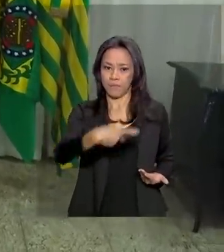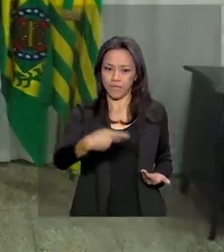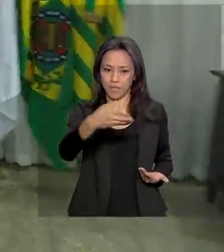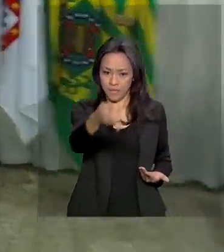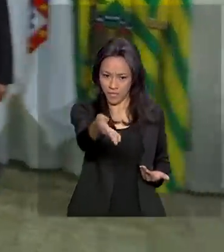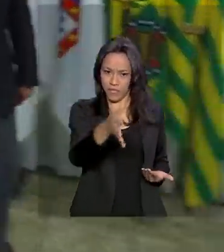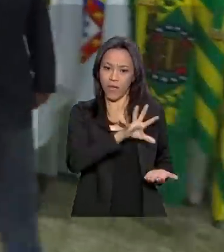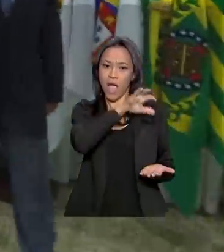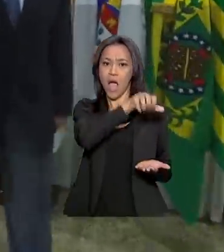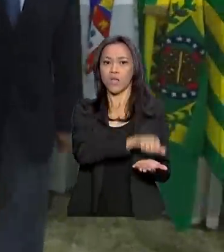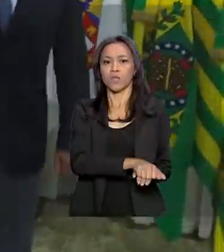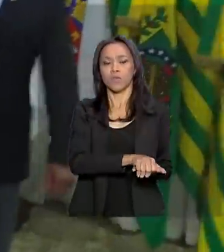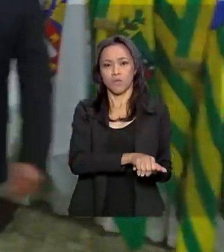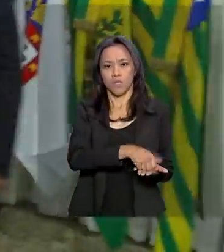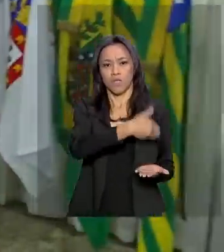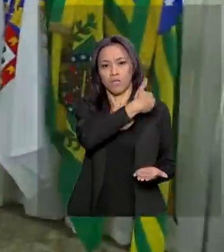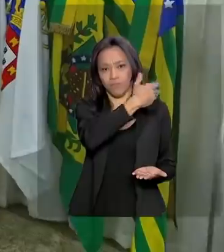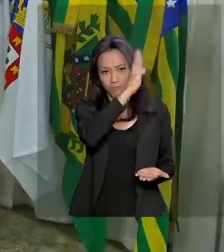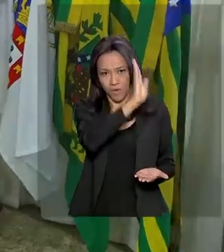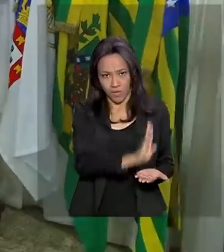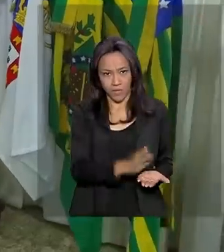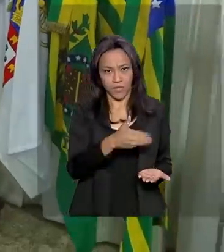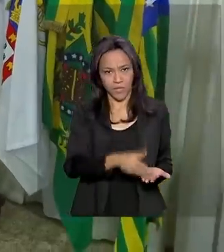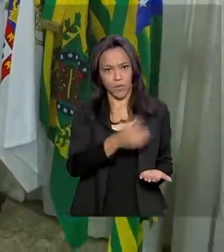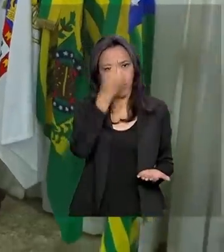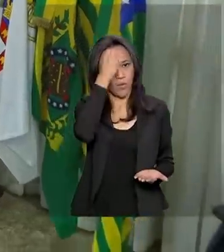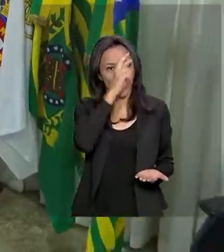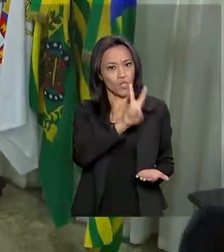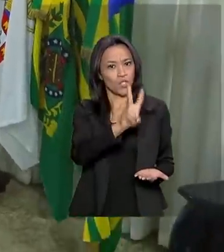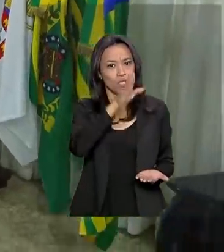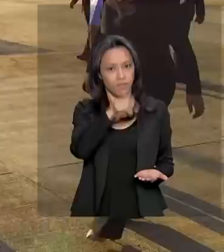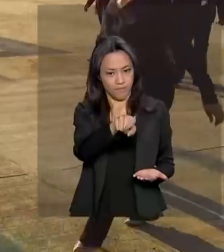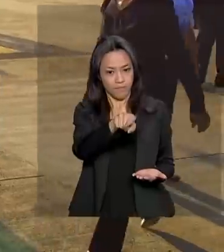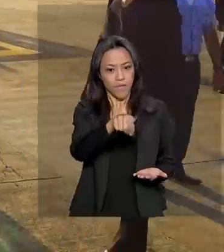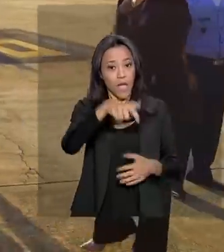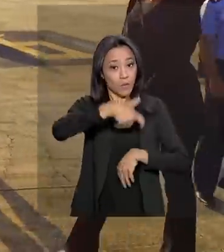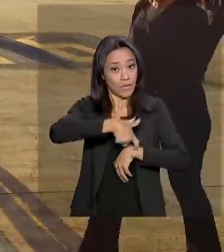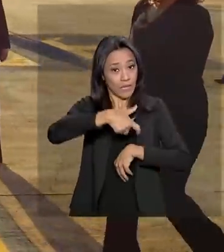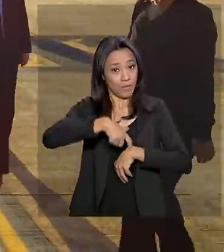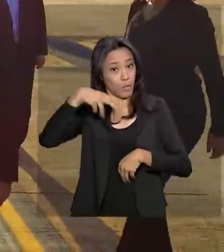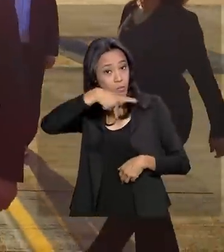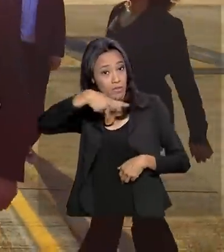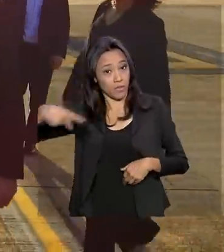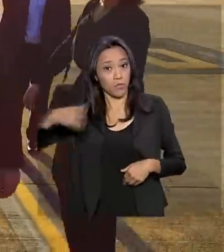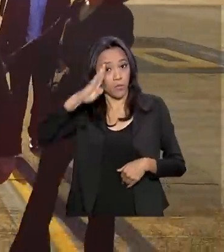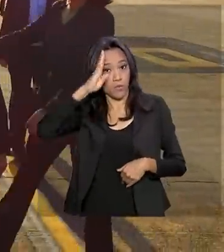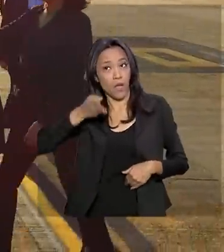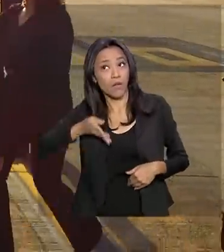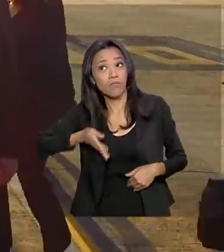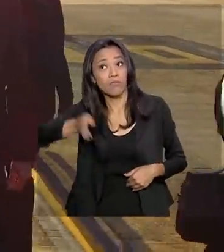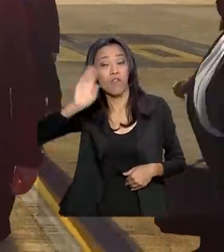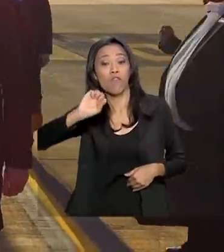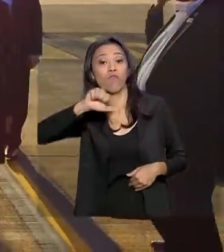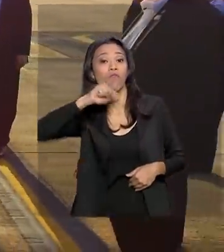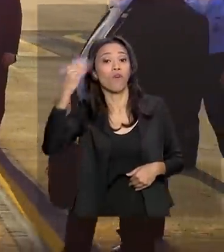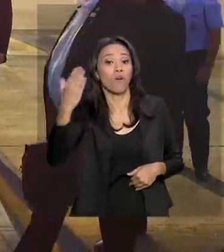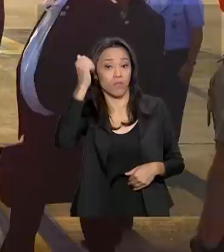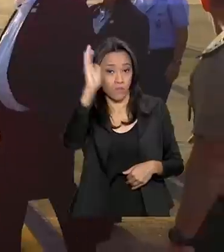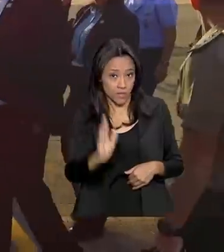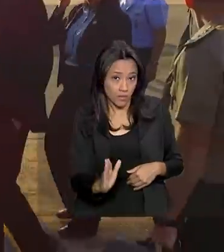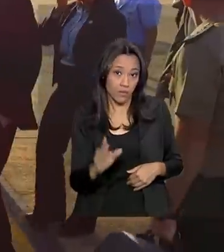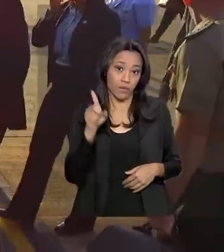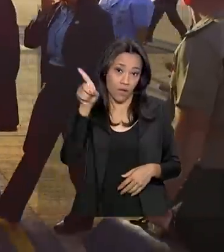que vai assumir interinamente o comando do país pelos próximos dois dias, no tempo em que o presidente Bolsonaro estiver, então, nos Estados Unidos.